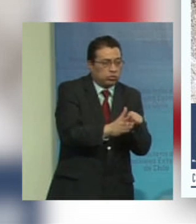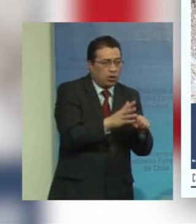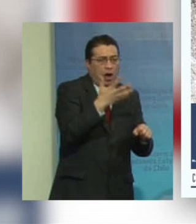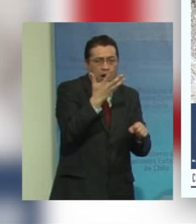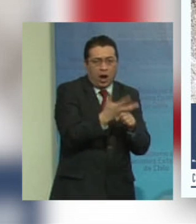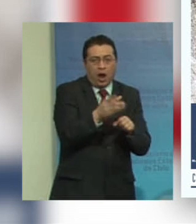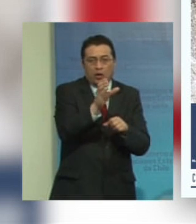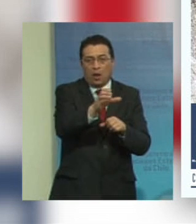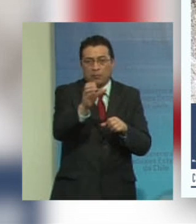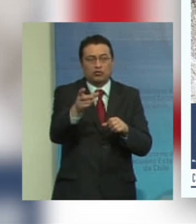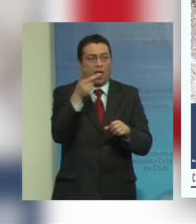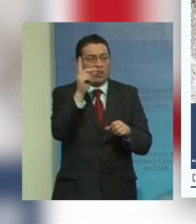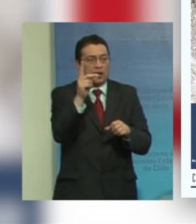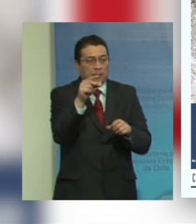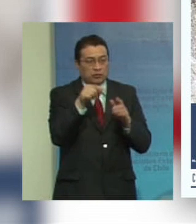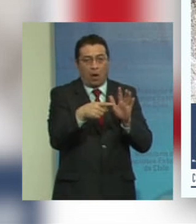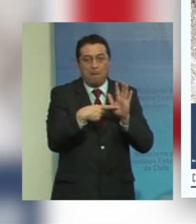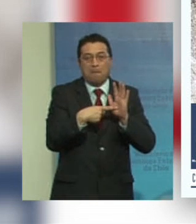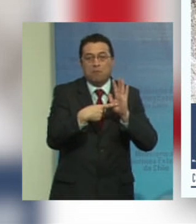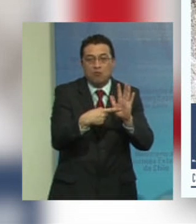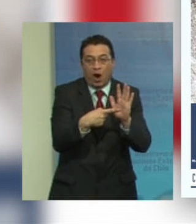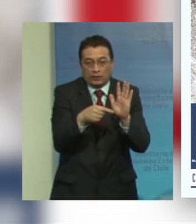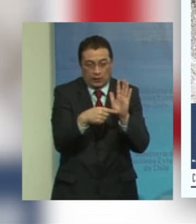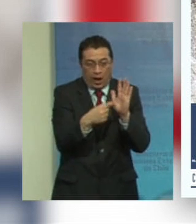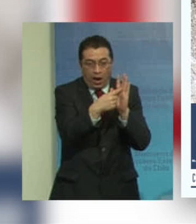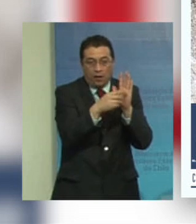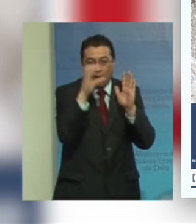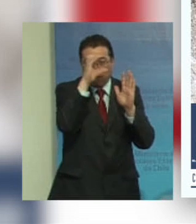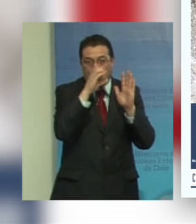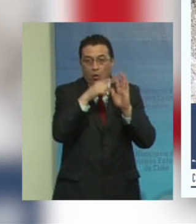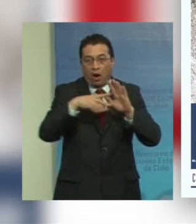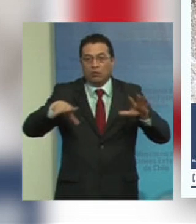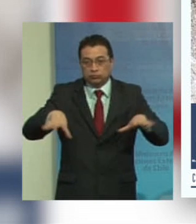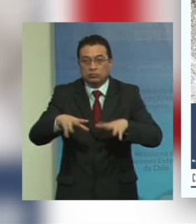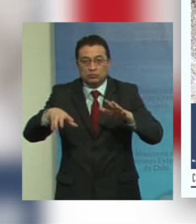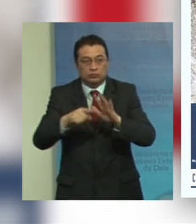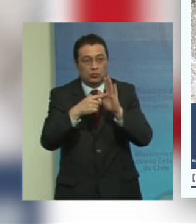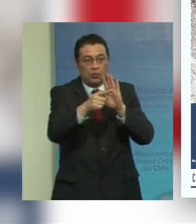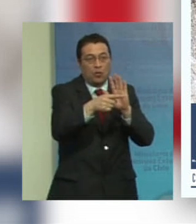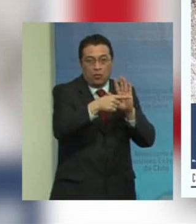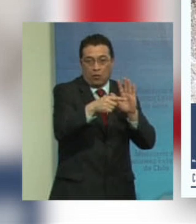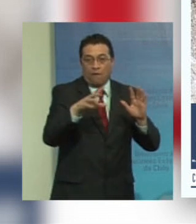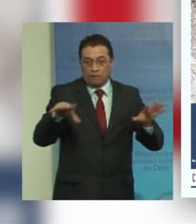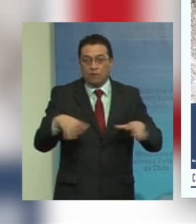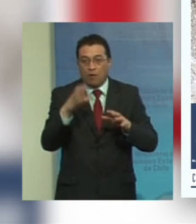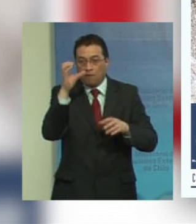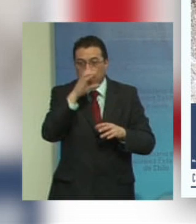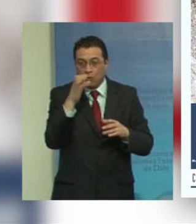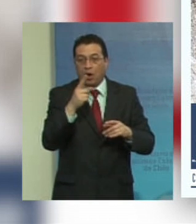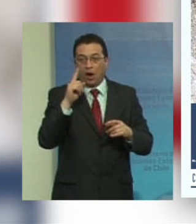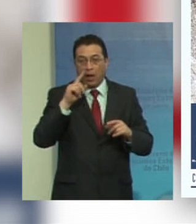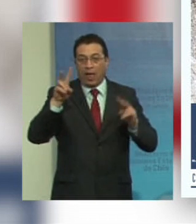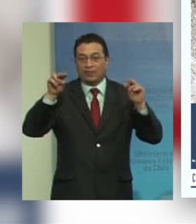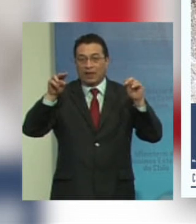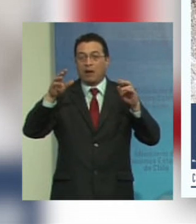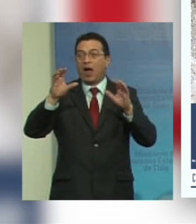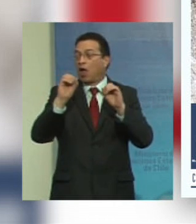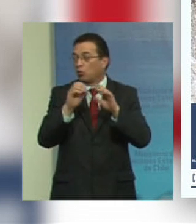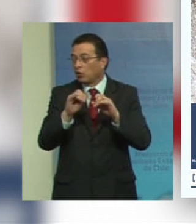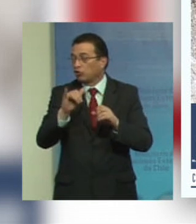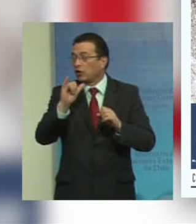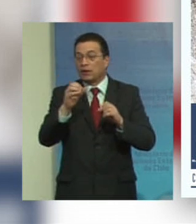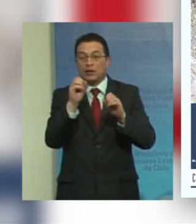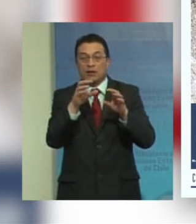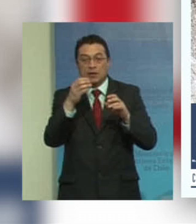entre las personas con discapacidad muestran que están buscando activamente un trabajo entonces el tema de la educación y de la formación